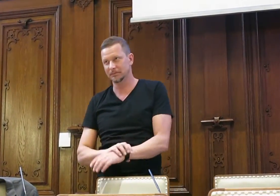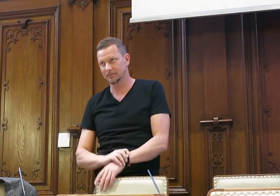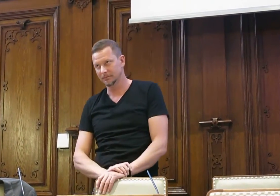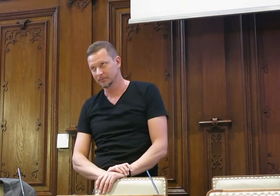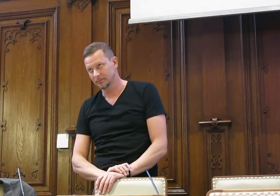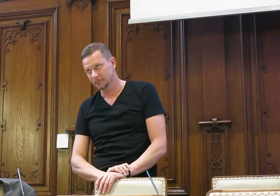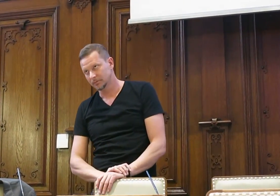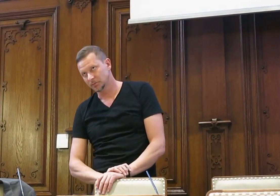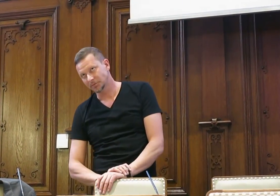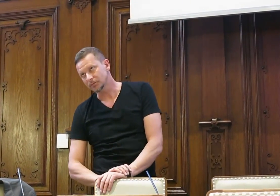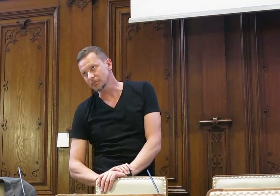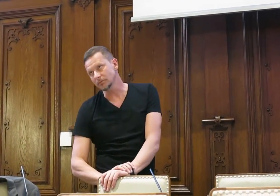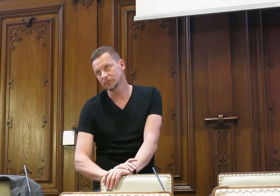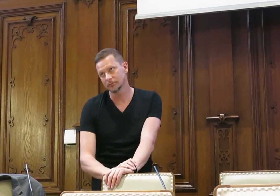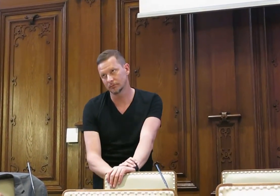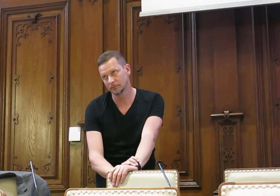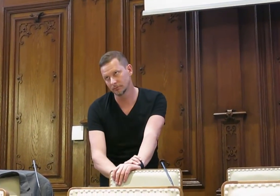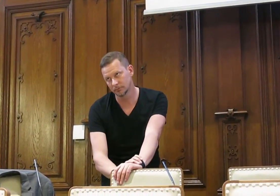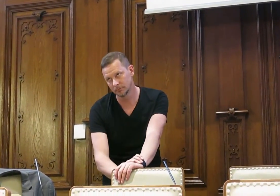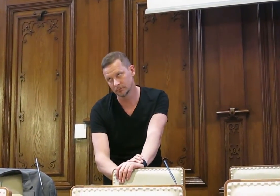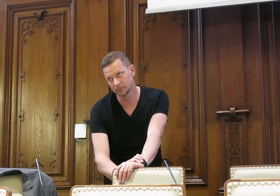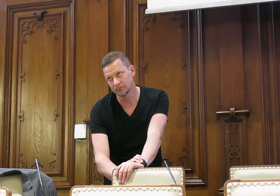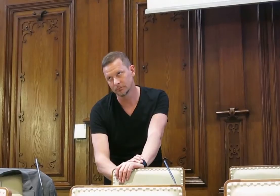einige, aber ich möchte Ihnen einfach den entsprechenden Gewerksprache noch einmal abgeben.